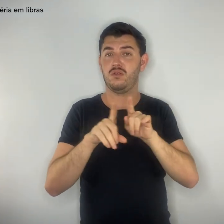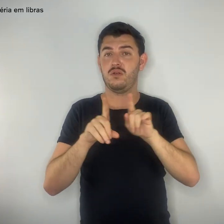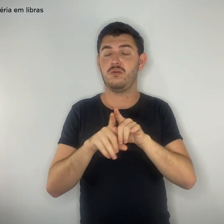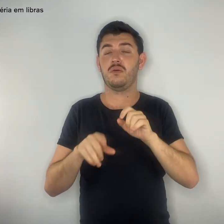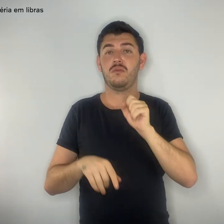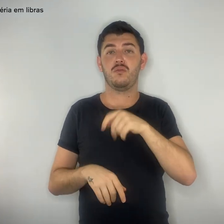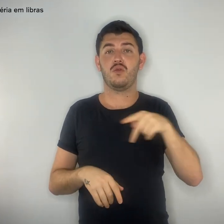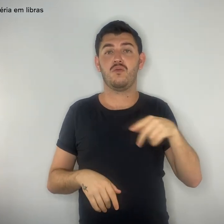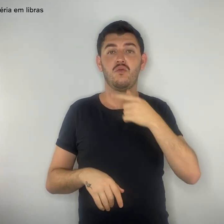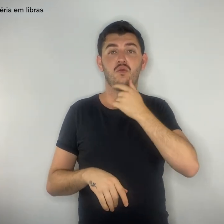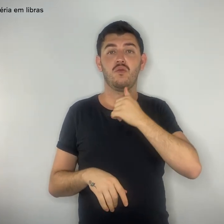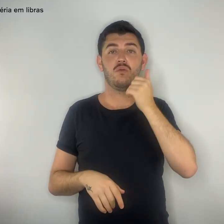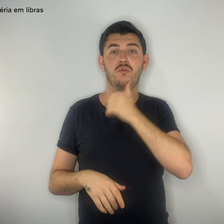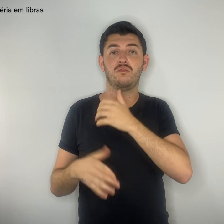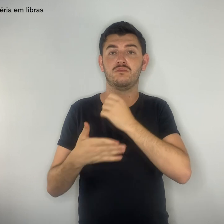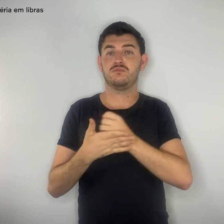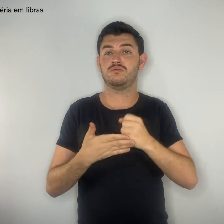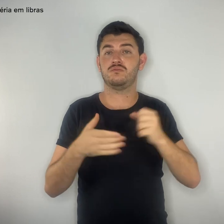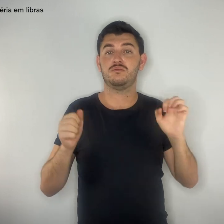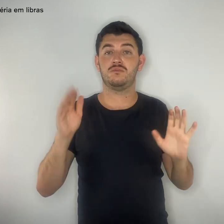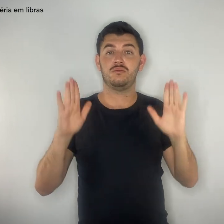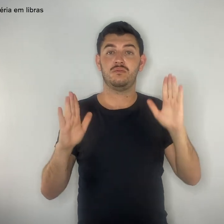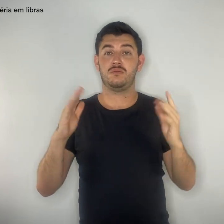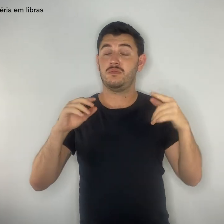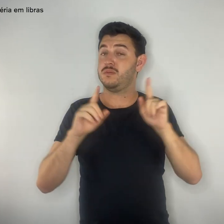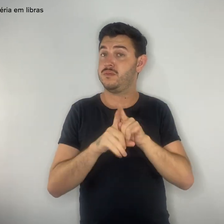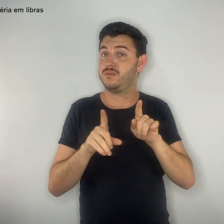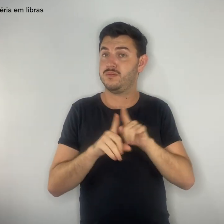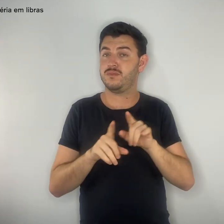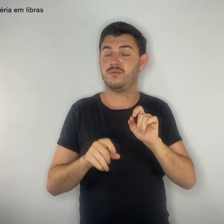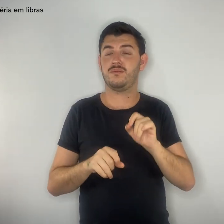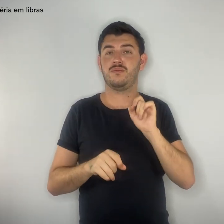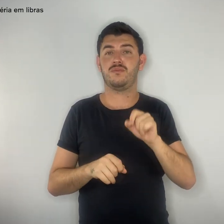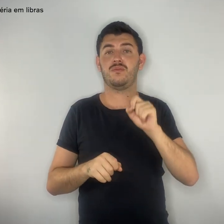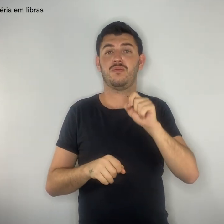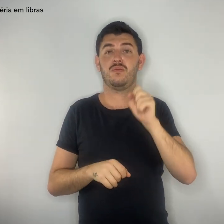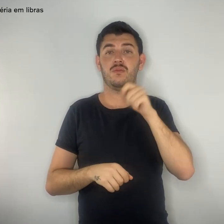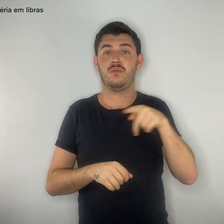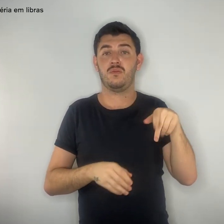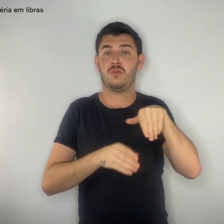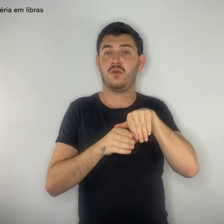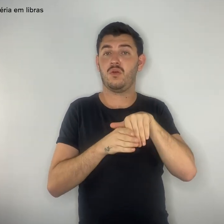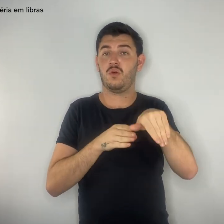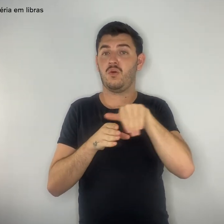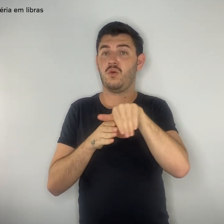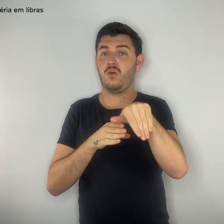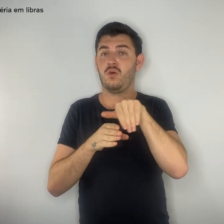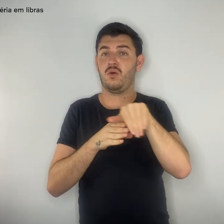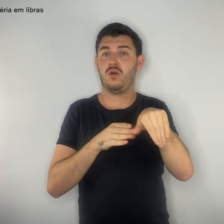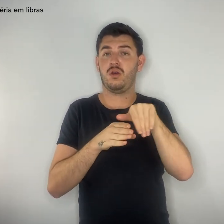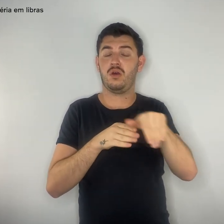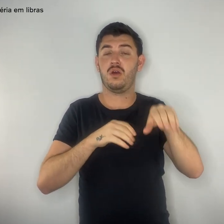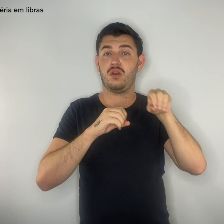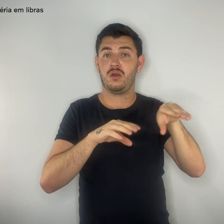temporário. Além de orientadores educacionais, a juntos denunciarmos o